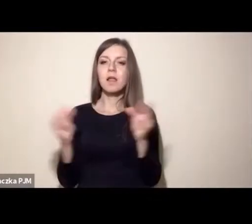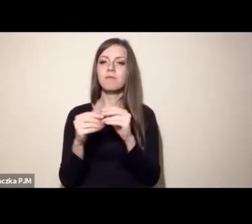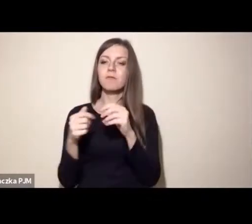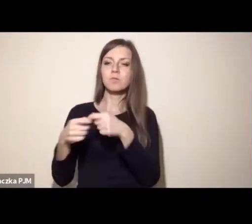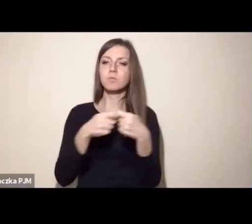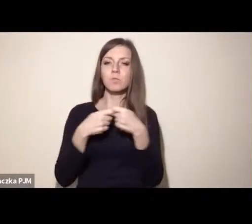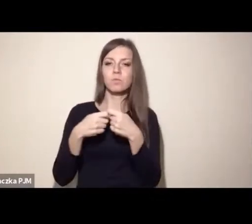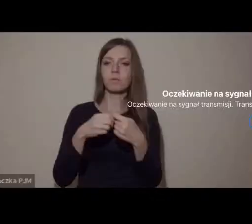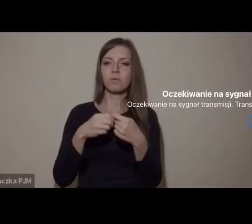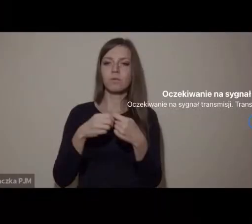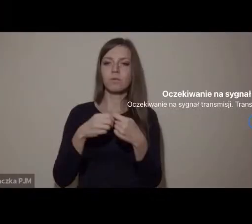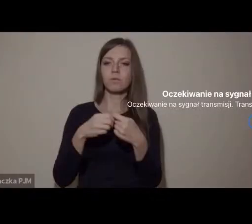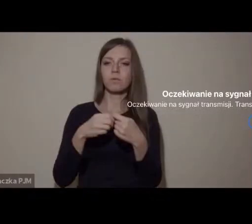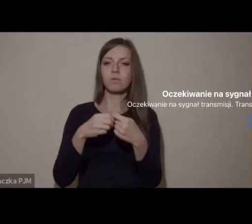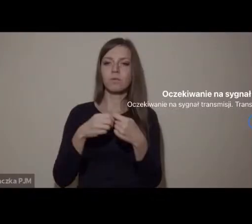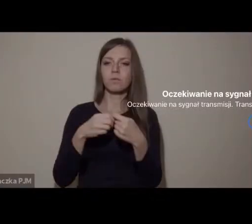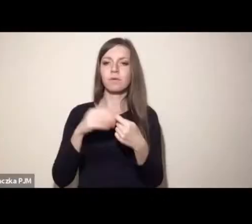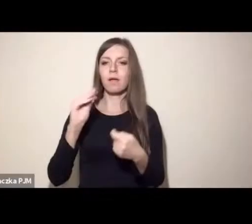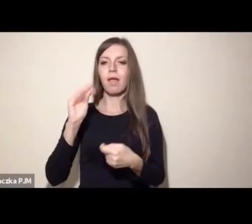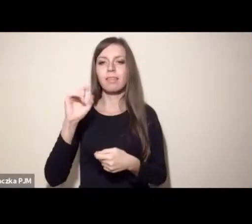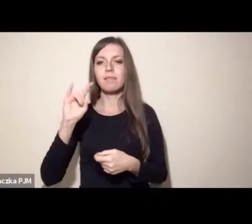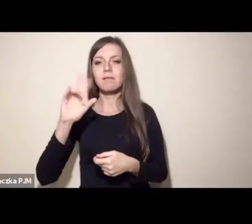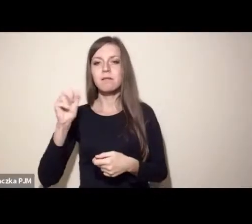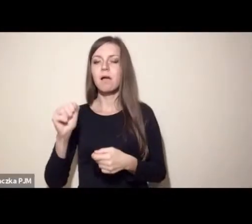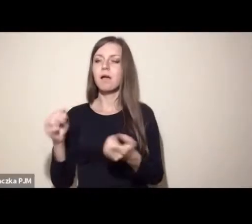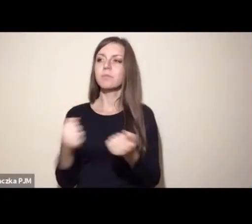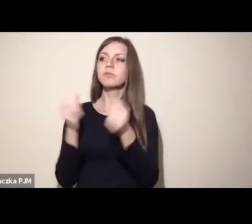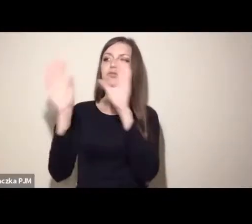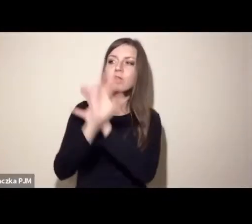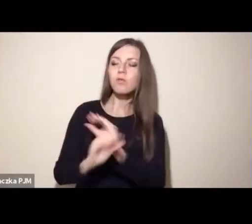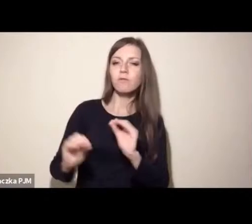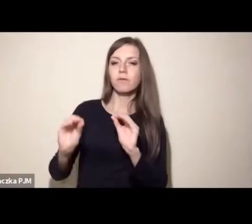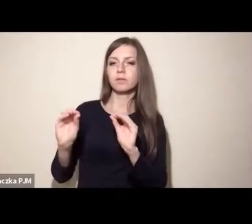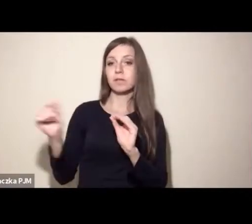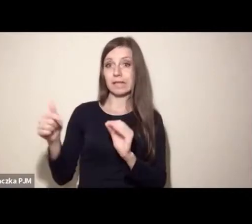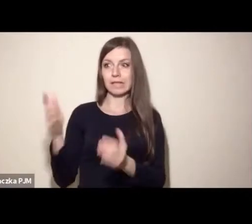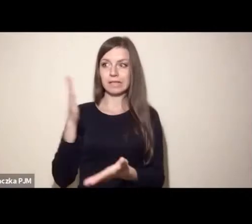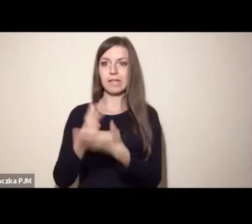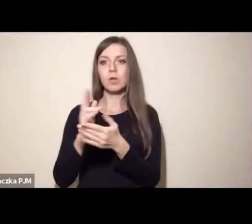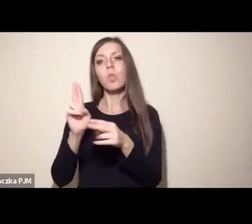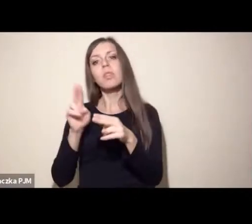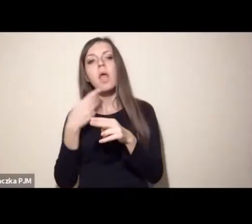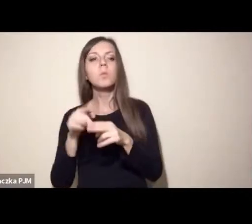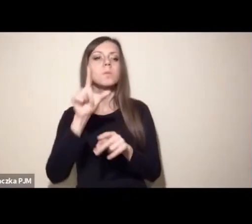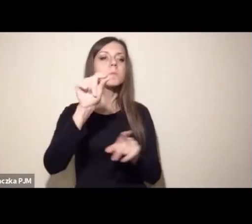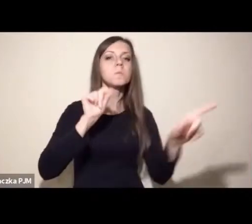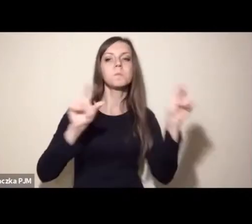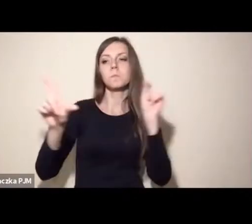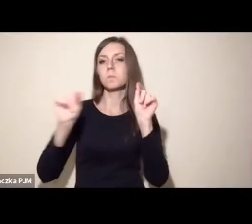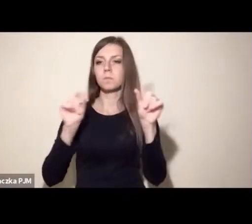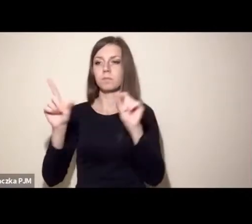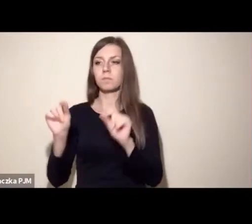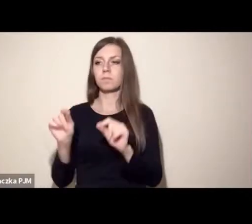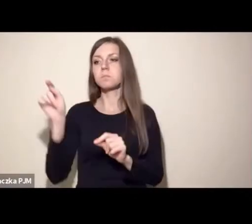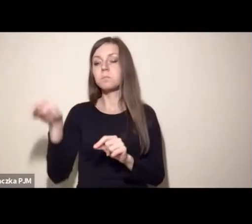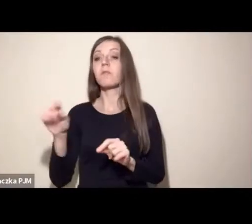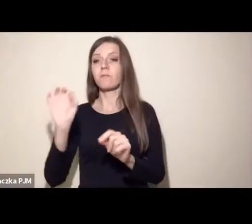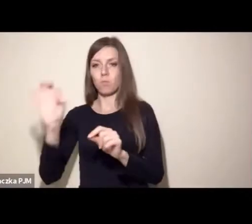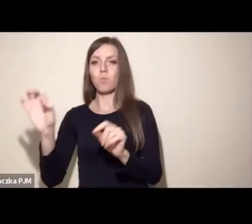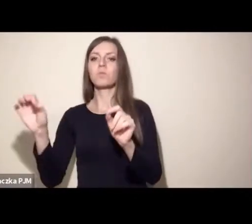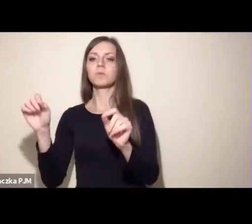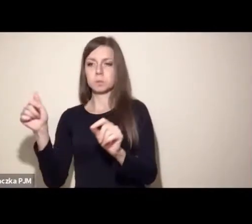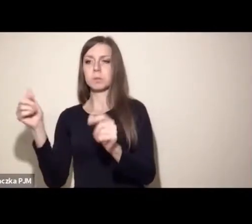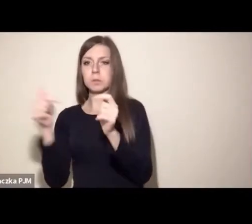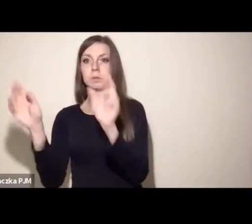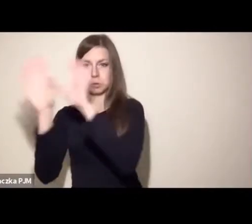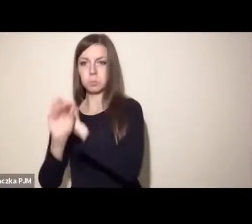respektująca potrzeby i interesy tylko niektórych wybranych podmiotów, tylko